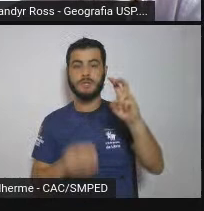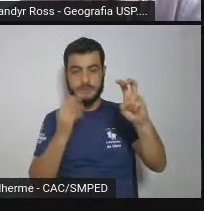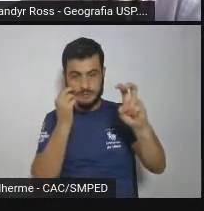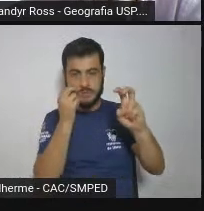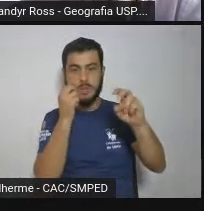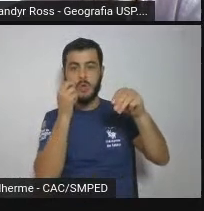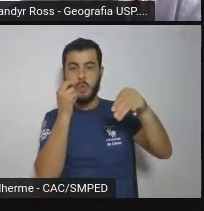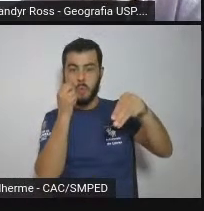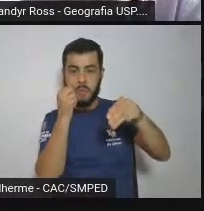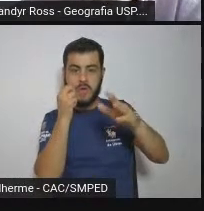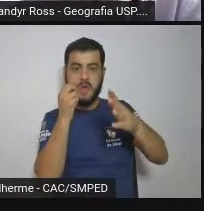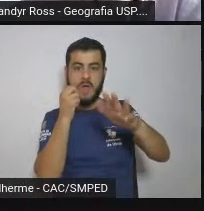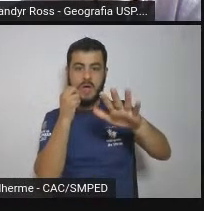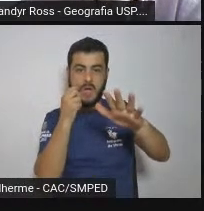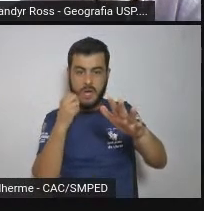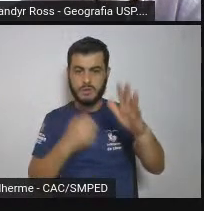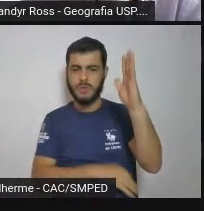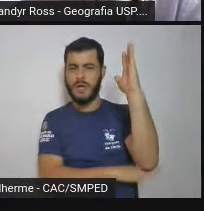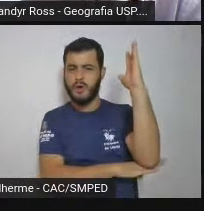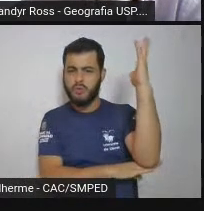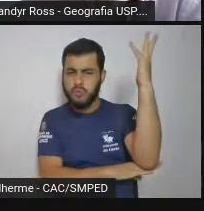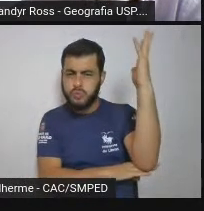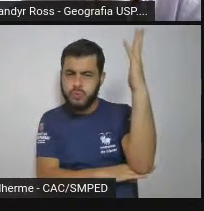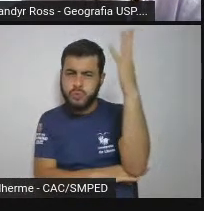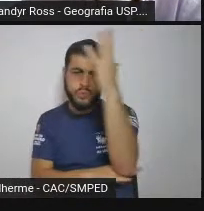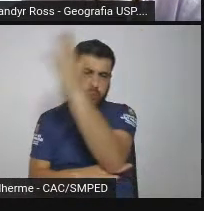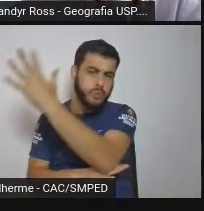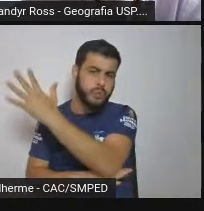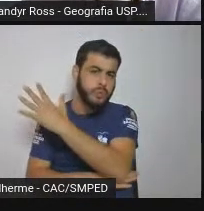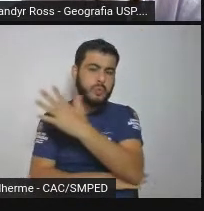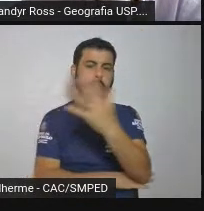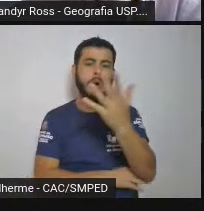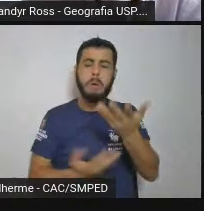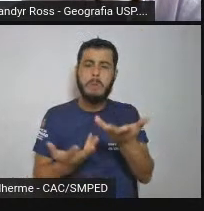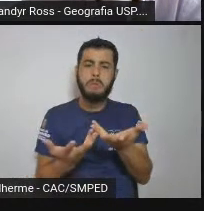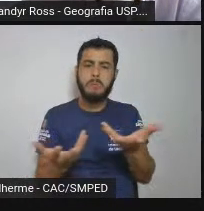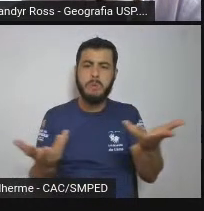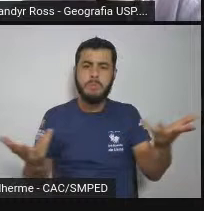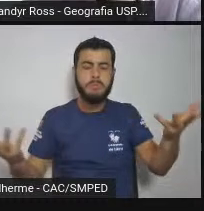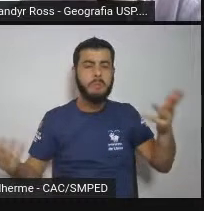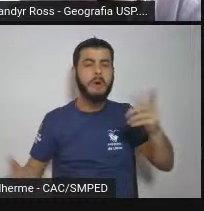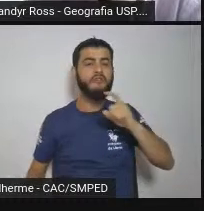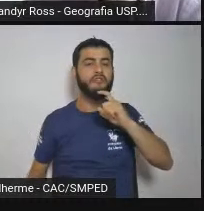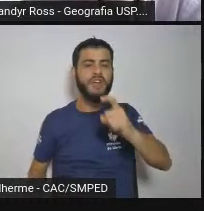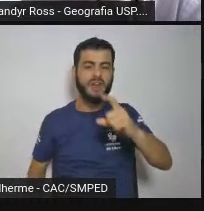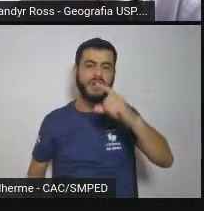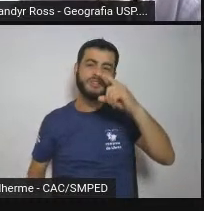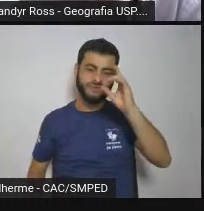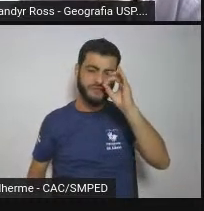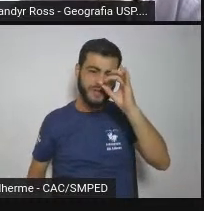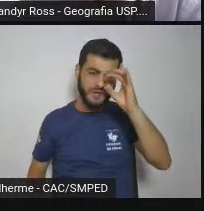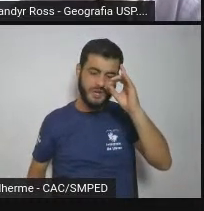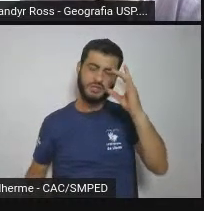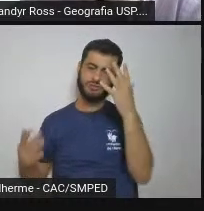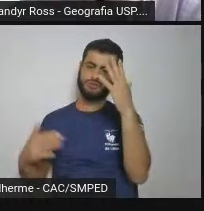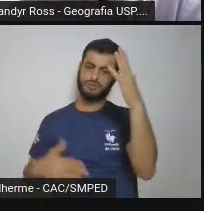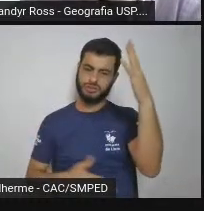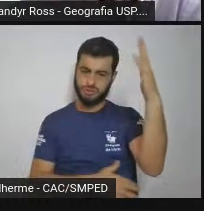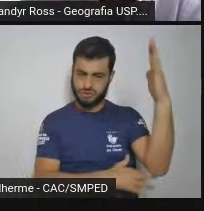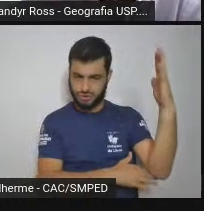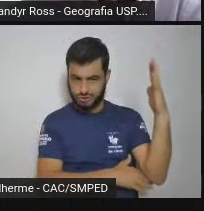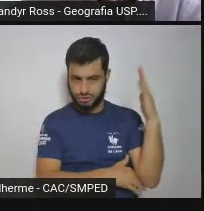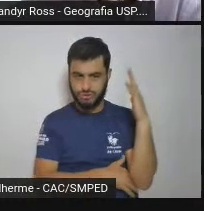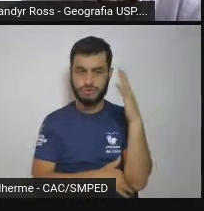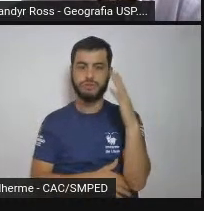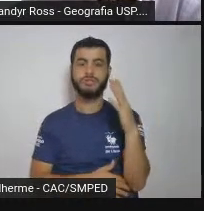de mata e de campos que não, os campos não são naturais, são campos antrópicos, né? E a vegetação também